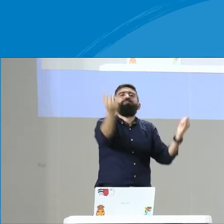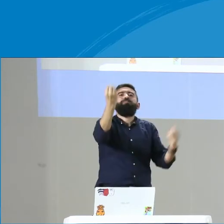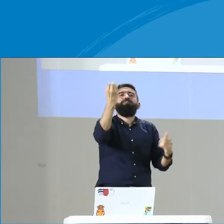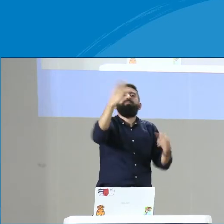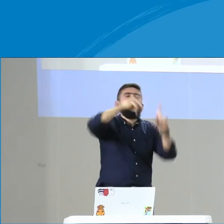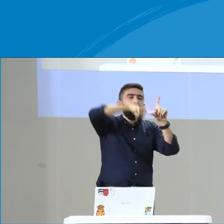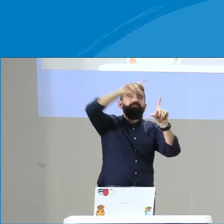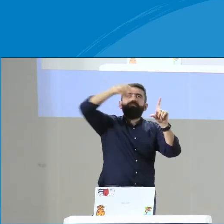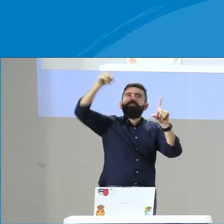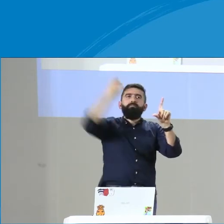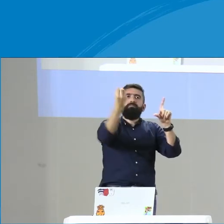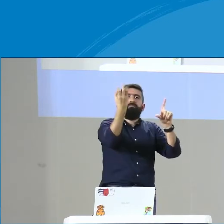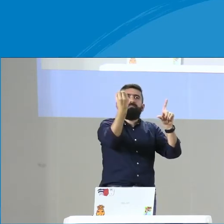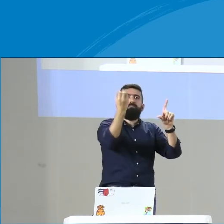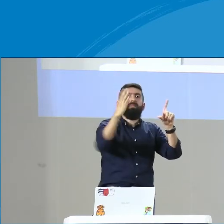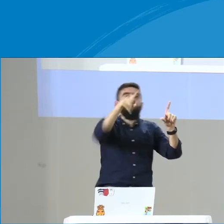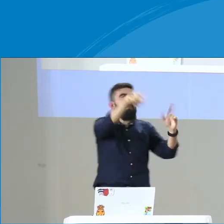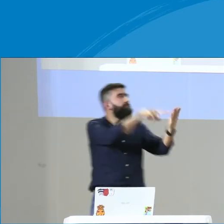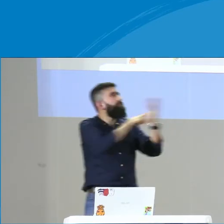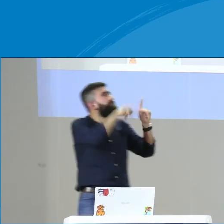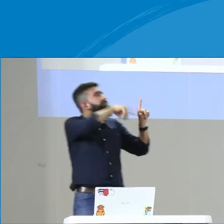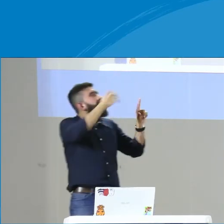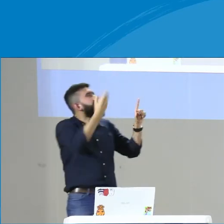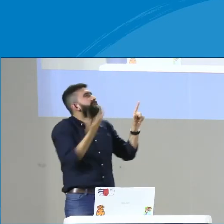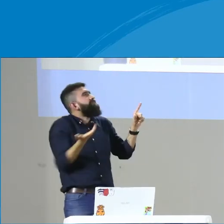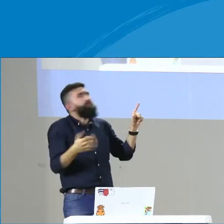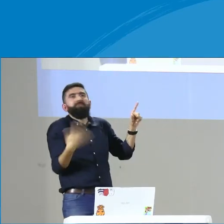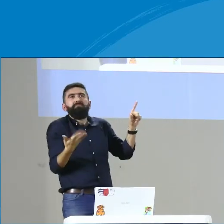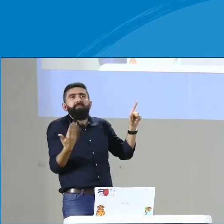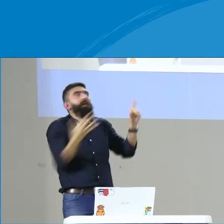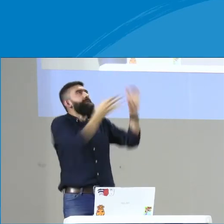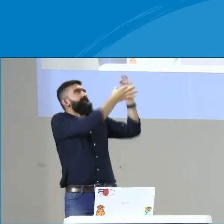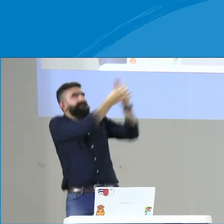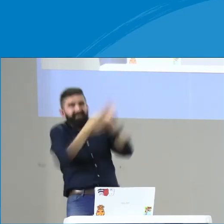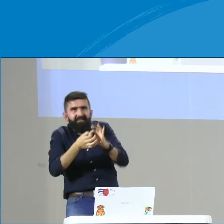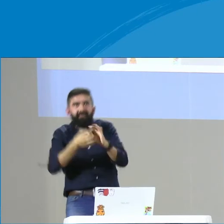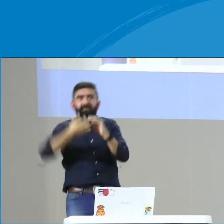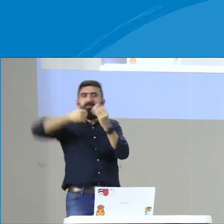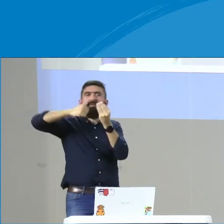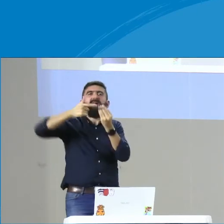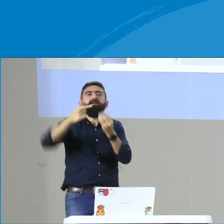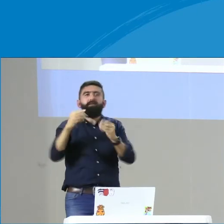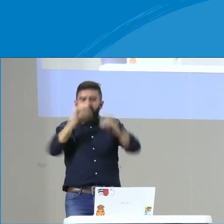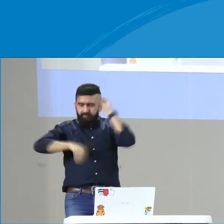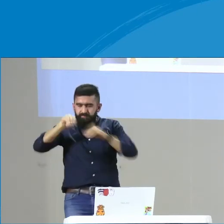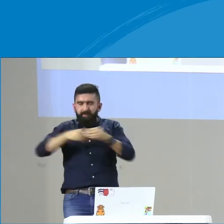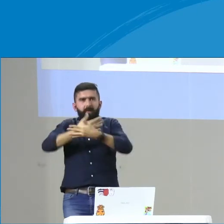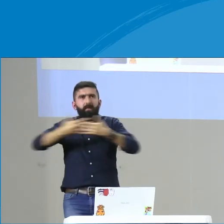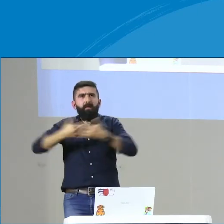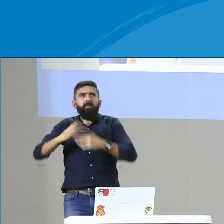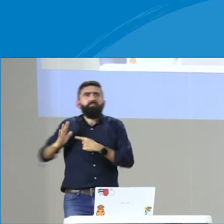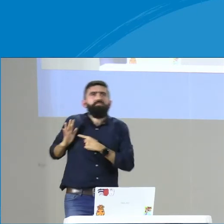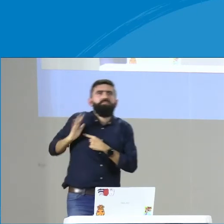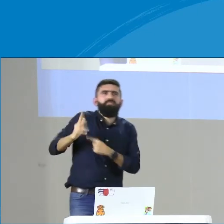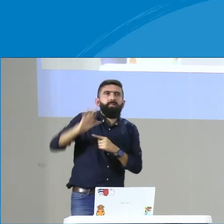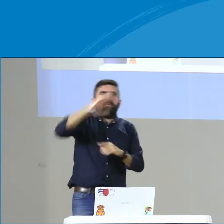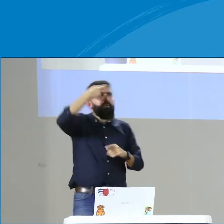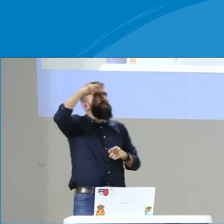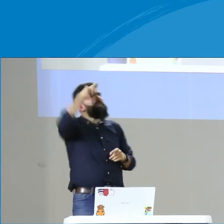del cuantitativo para pasarlo a cualitativo. Entonces, voy a hacer aclaración aquí, entonces, cuantitativo, todo lo que tiene que ver con cifras, datos,